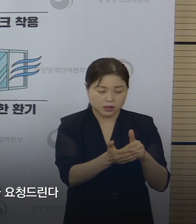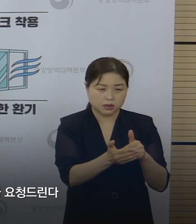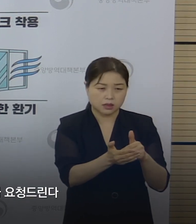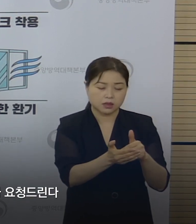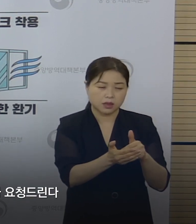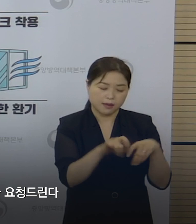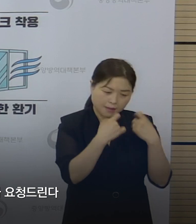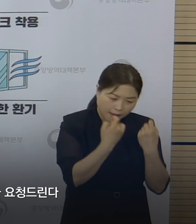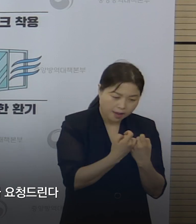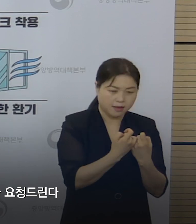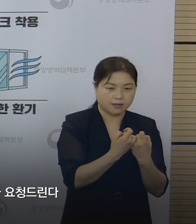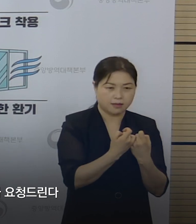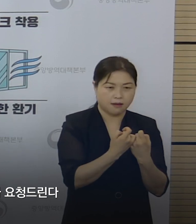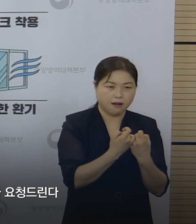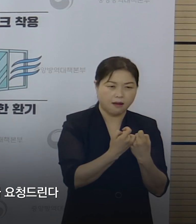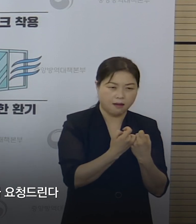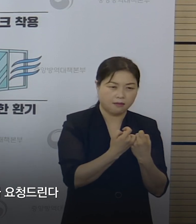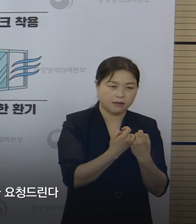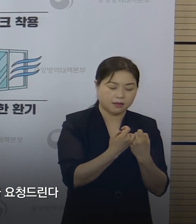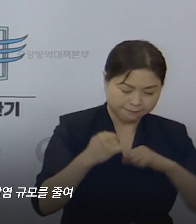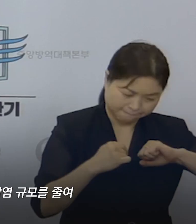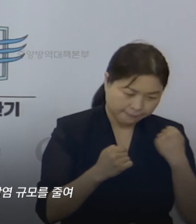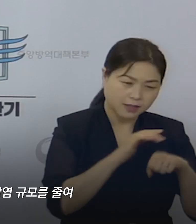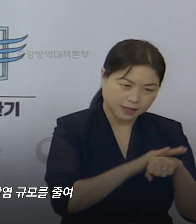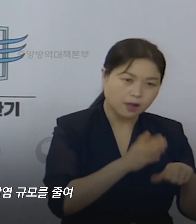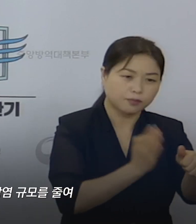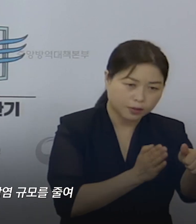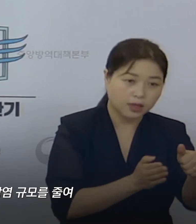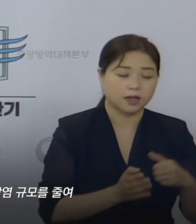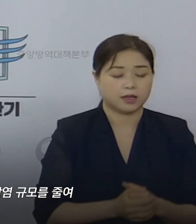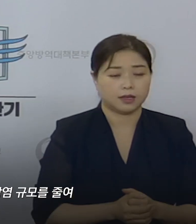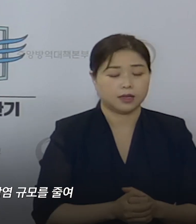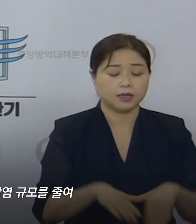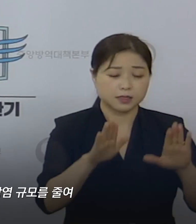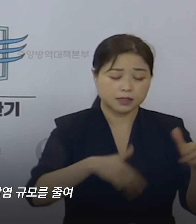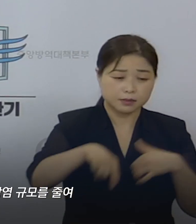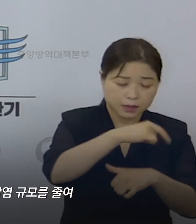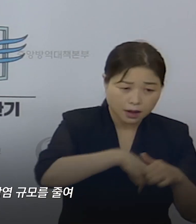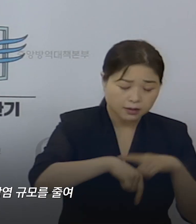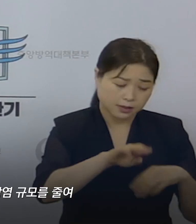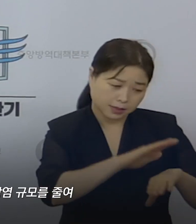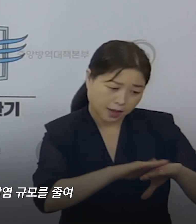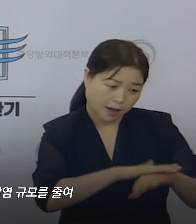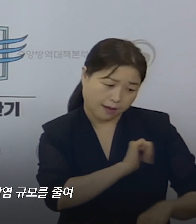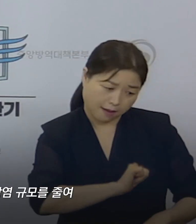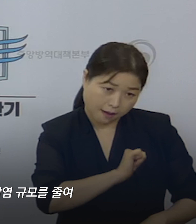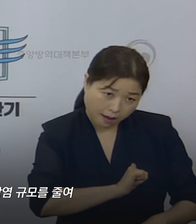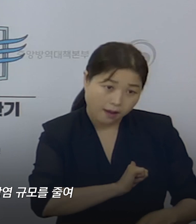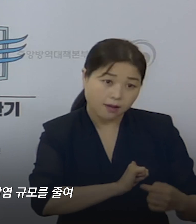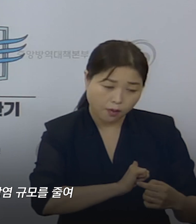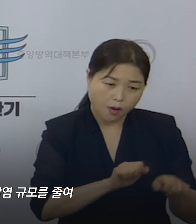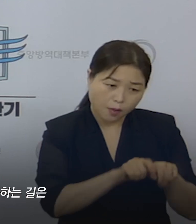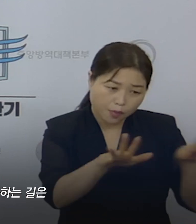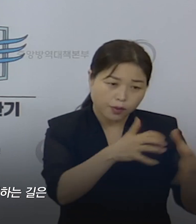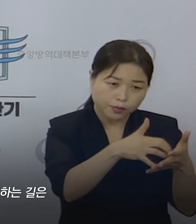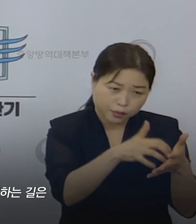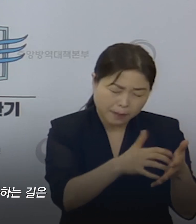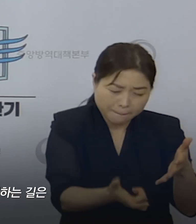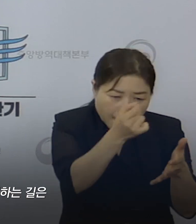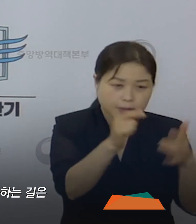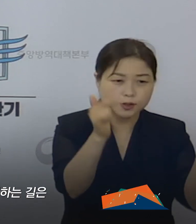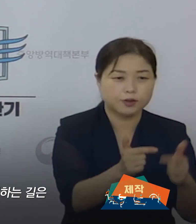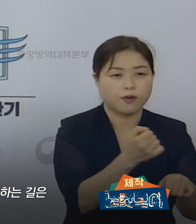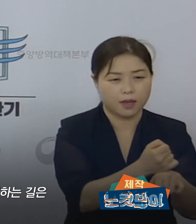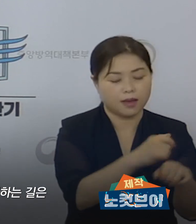더 개인 방역을 강화해 주십사 요청을 드립니다. 지금의 고비를 넘고 짧은 기간에 감염 규모를 줄여 일상과